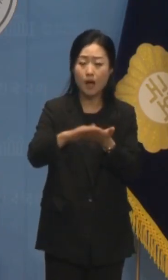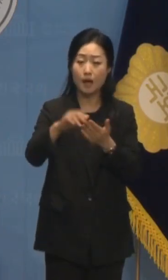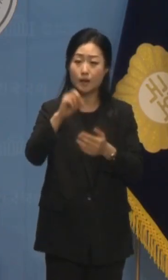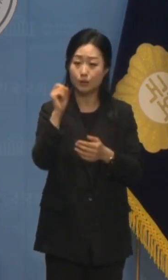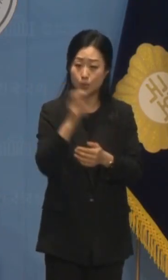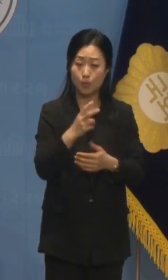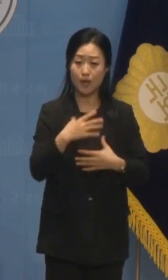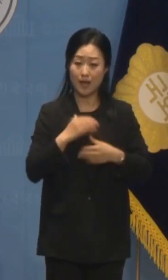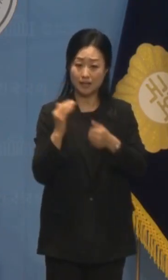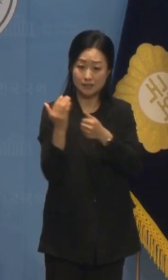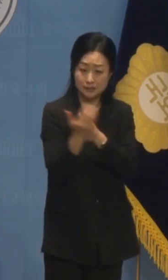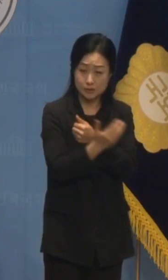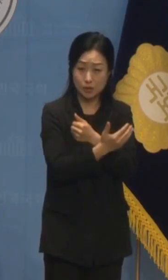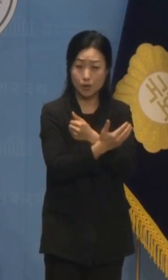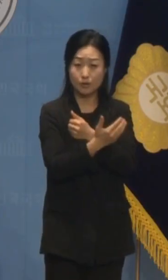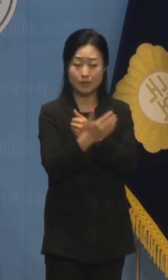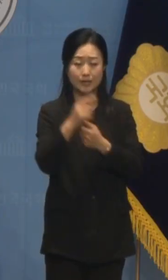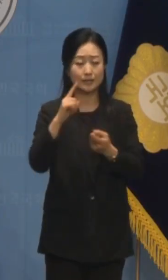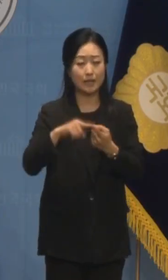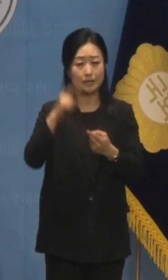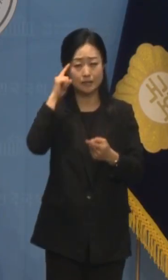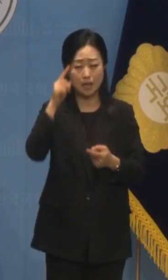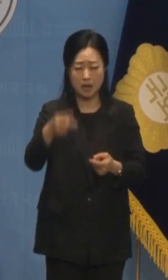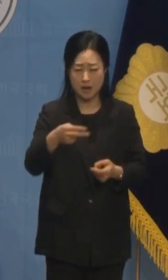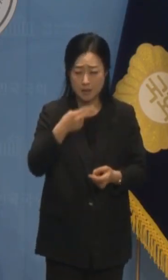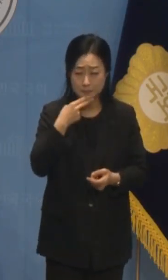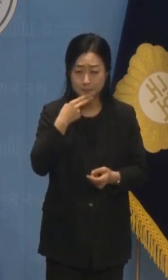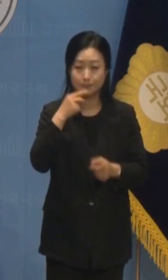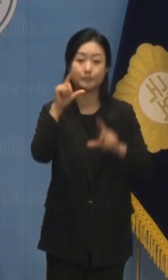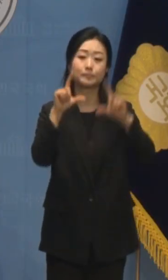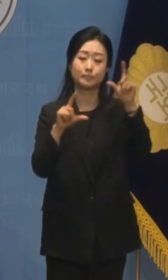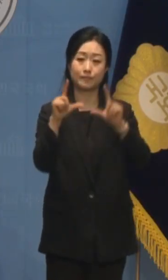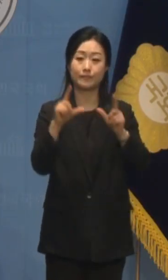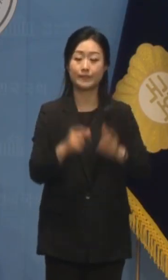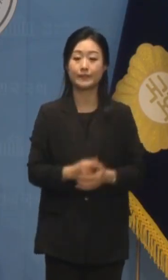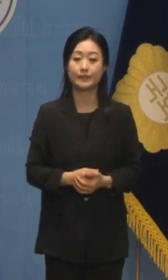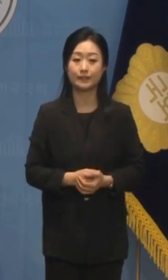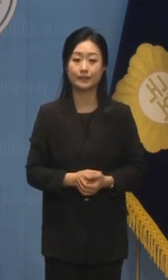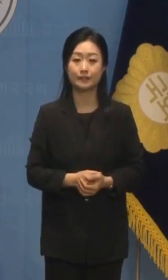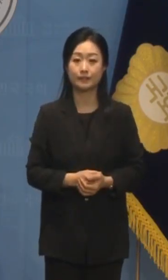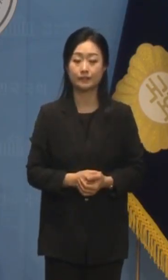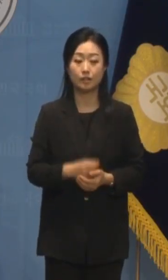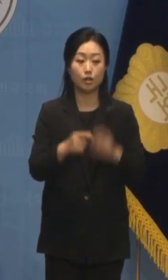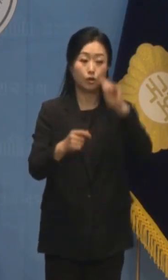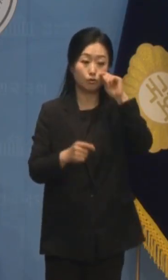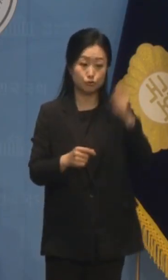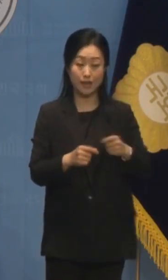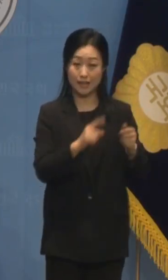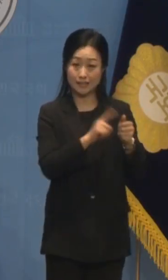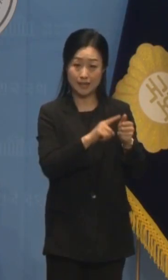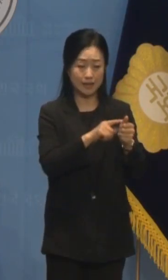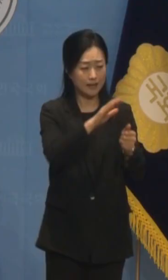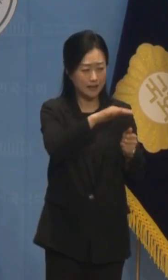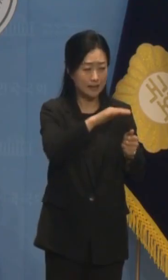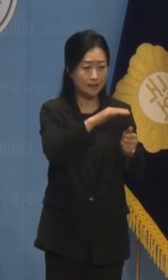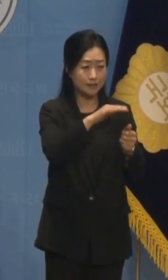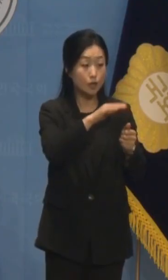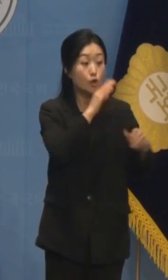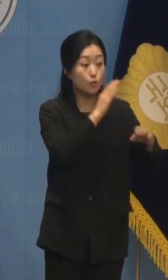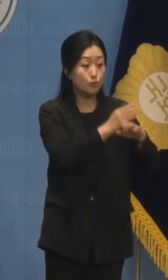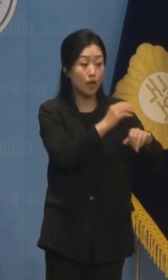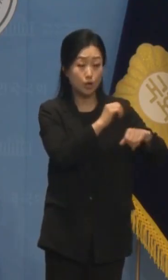안전은 눈꼽만큼도 생각하지 않습니다. 우크라이나를 설득해 파병된